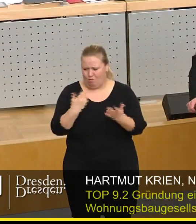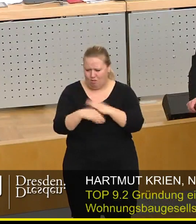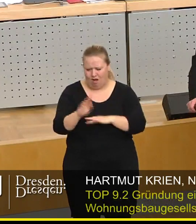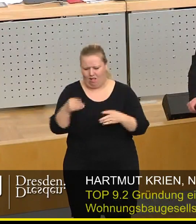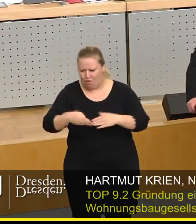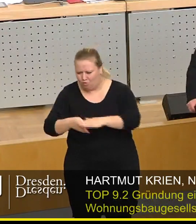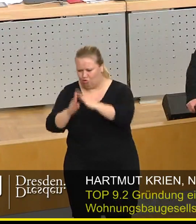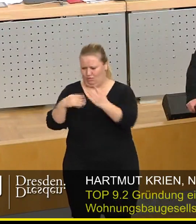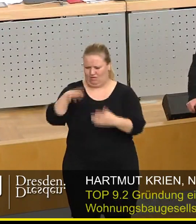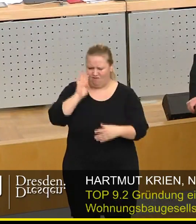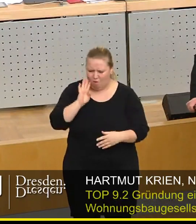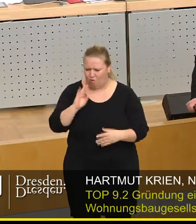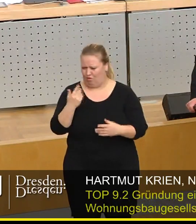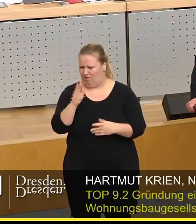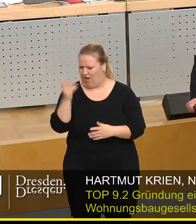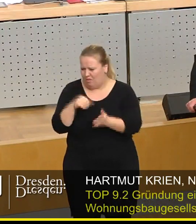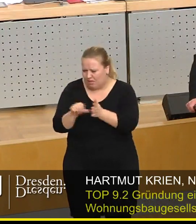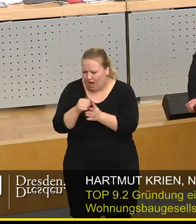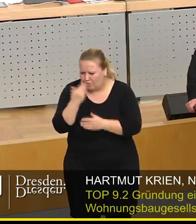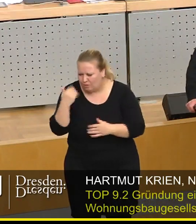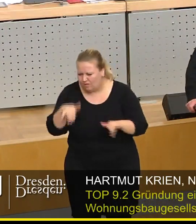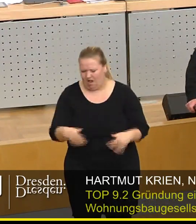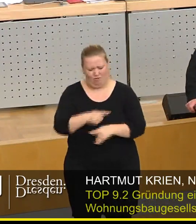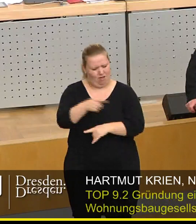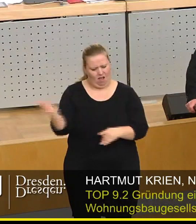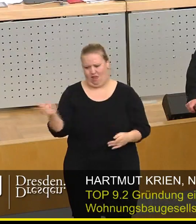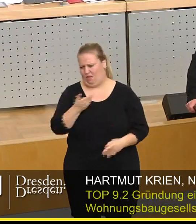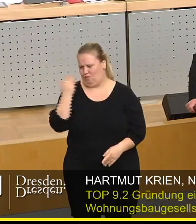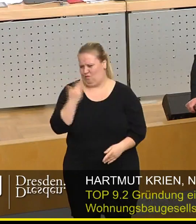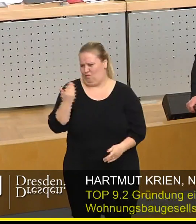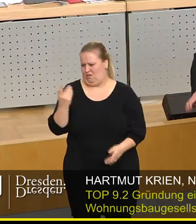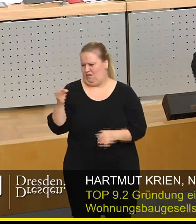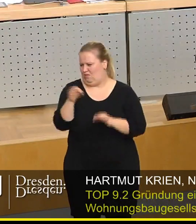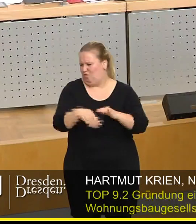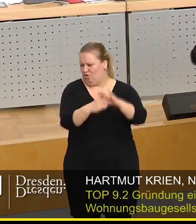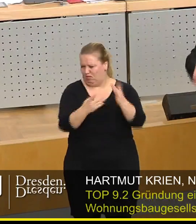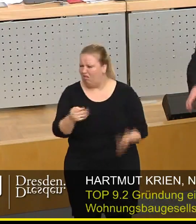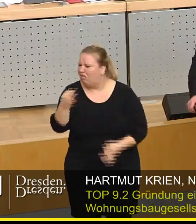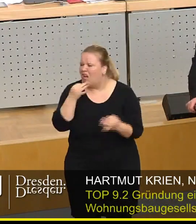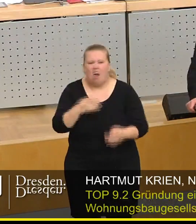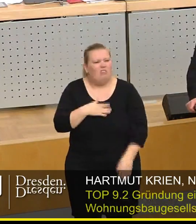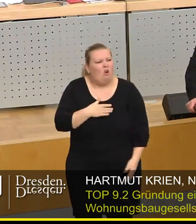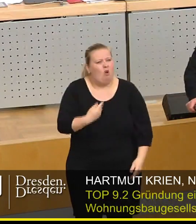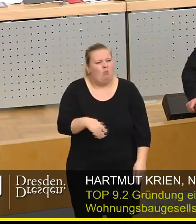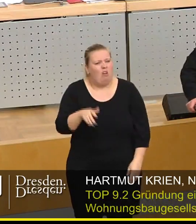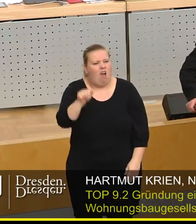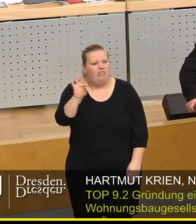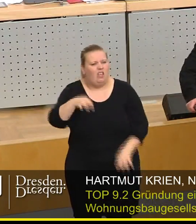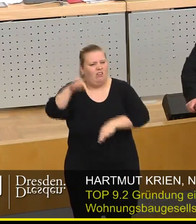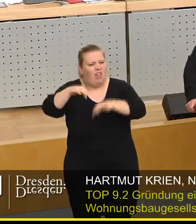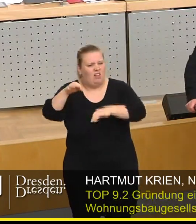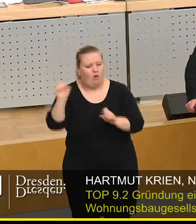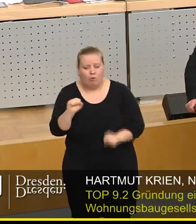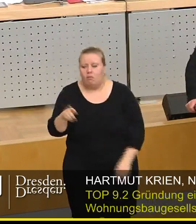unterstützt werden in ihrer Wohnung, weiß es eben nicht aus Alten und KOKA. Für alle die haben sie überhaupt nichts zu tun. Die fragen mich nur, warum soll ich denn jetzt nicht die AfD wählen?